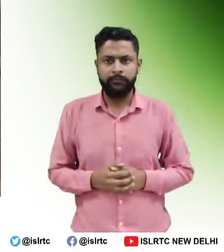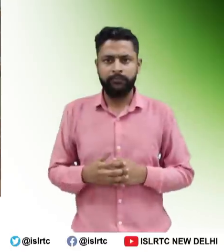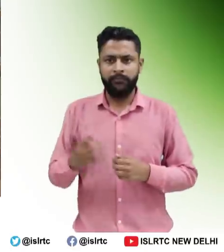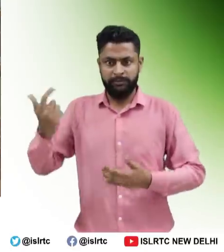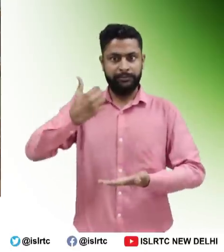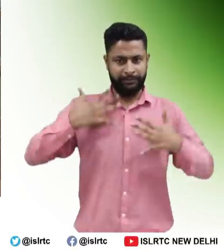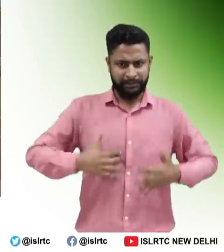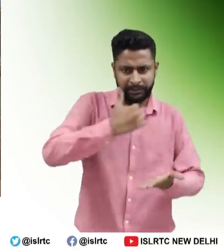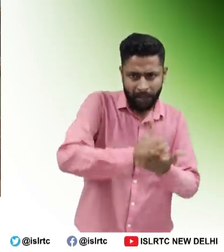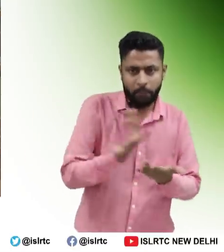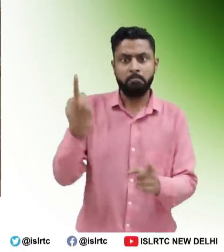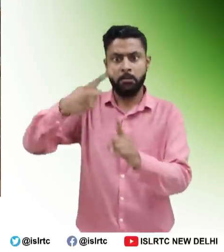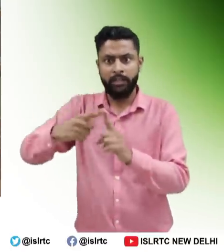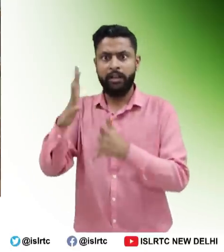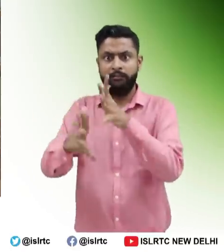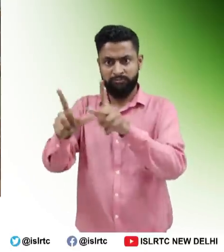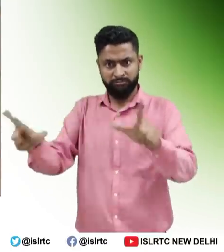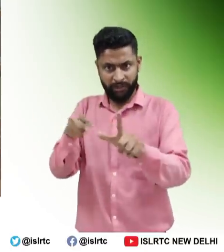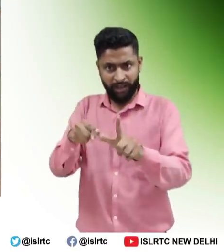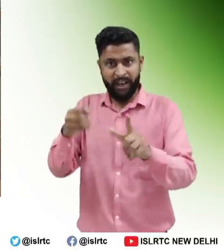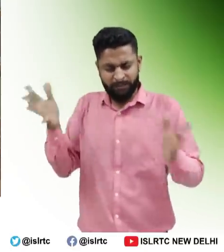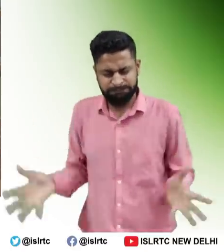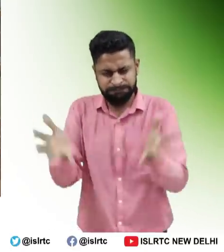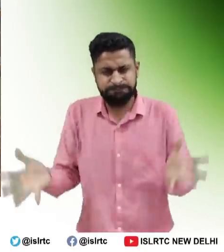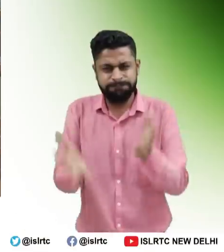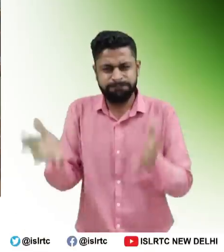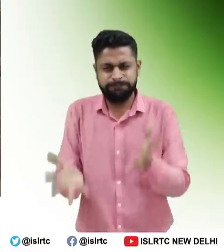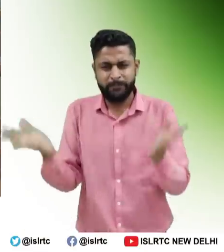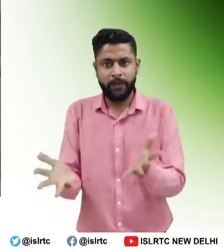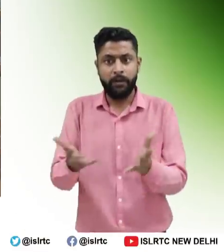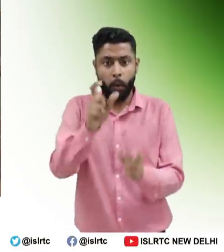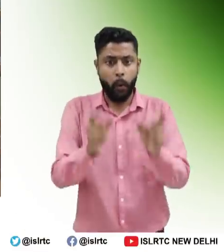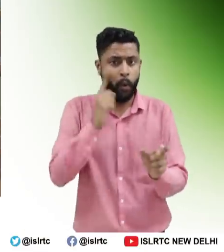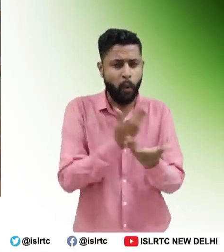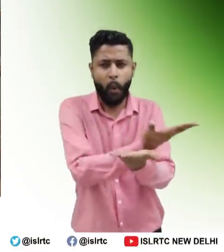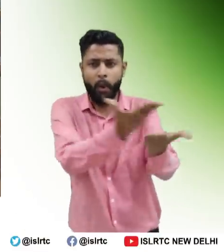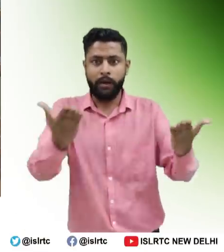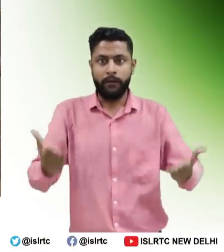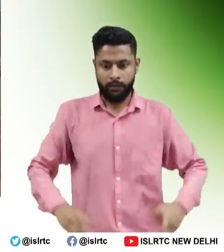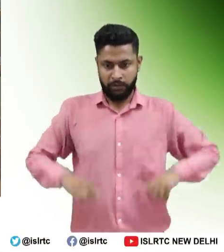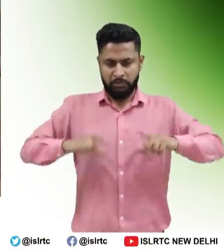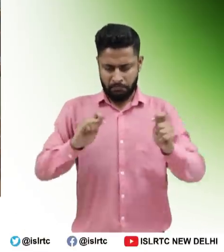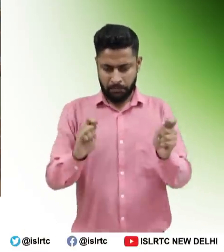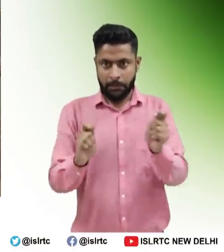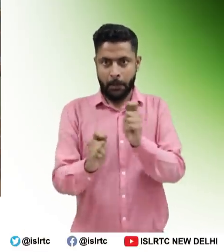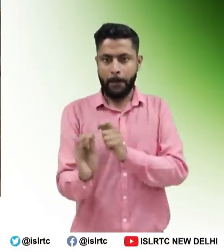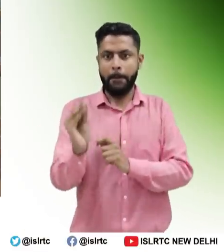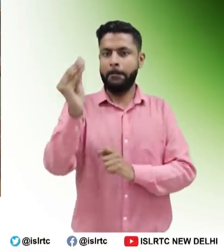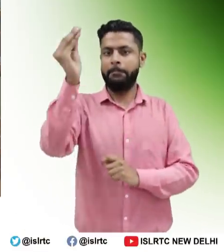है। जो हार रोज भेदभाब का सामना करते हैं। इस वर्ष के अंतराष्ट्य संकेतिक भासा दिवस